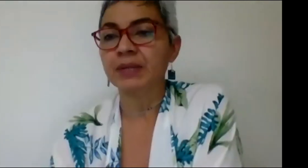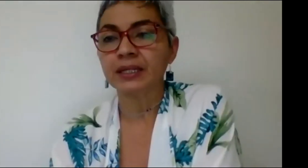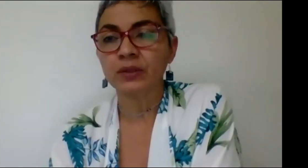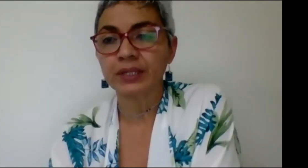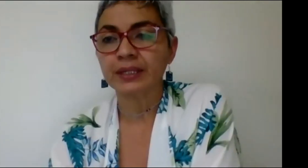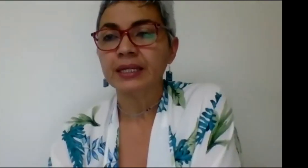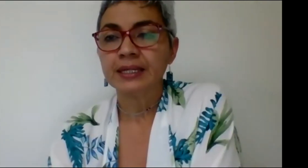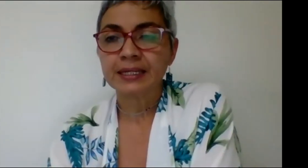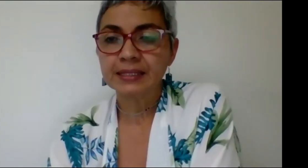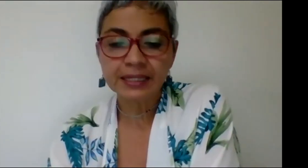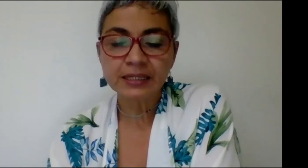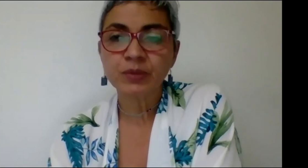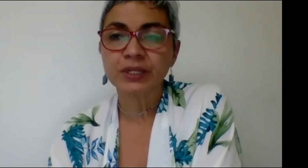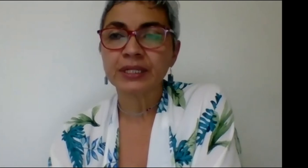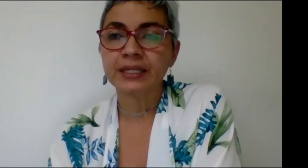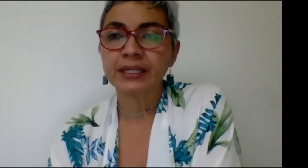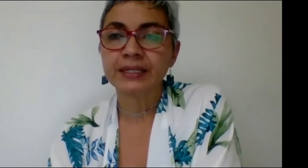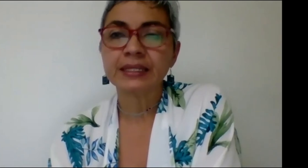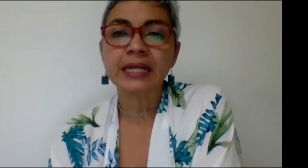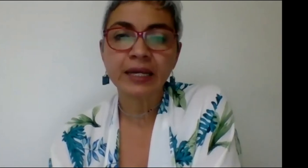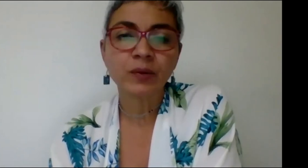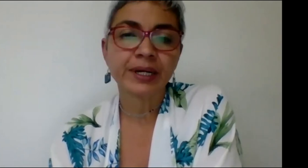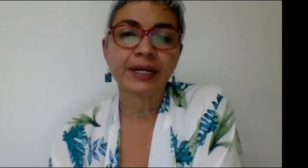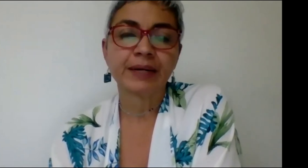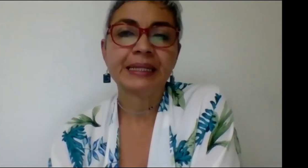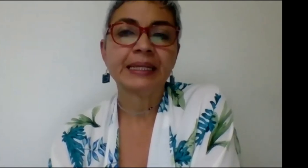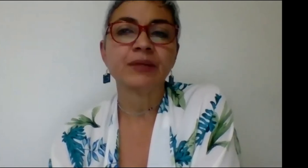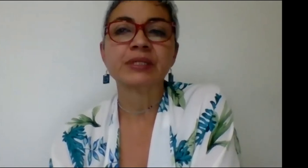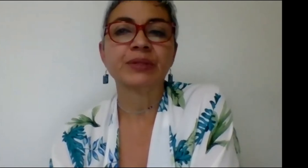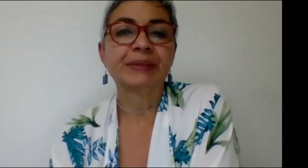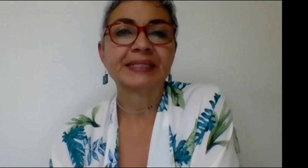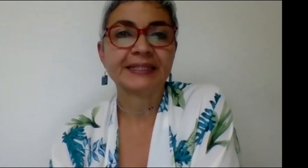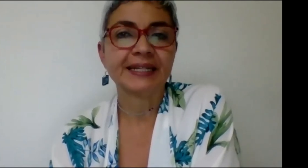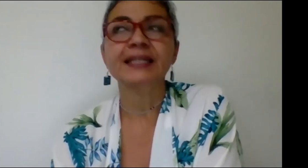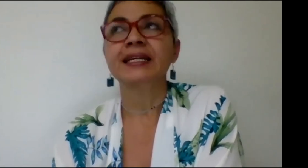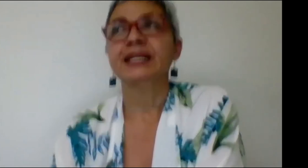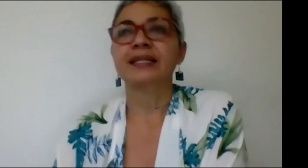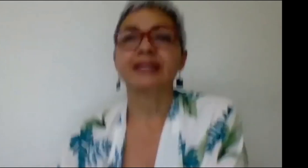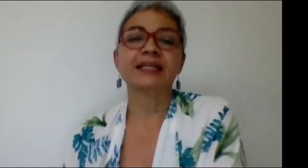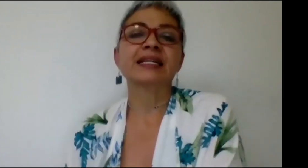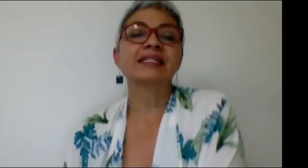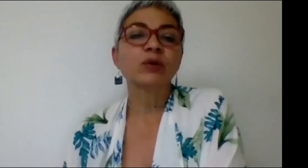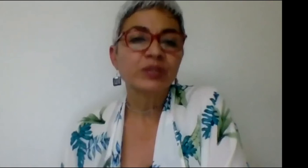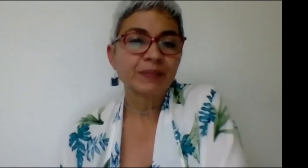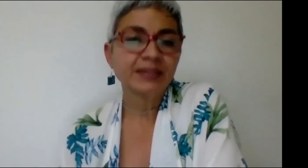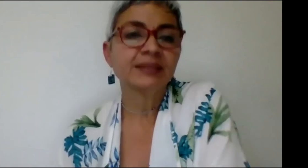planteando que que si es importante que esta lengua habite en nuestra universidad que se use más